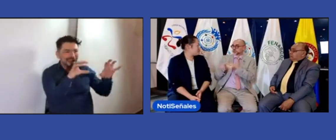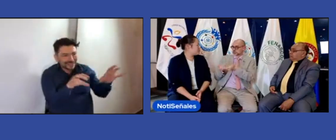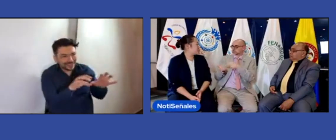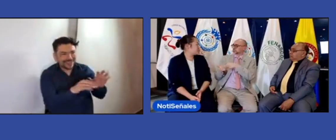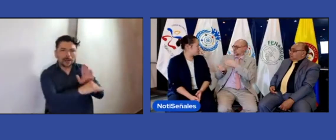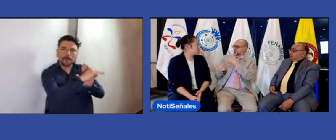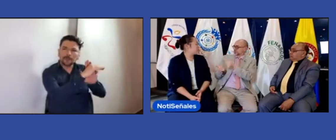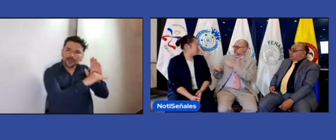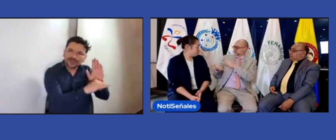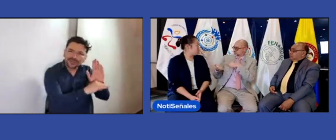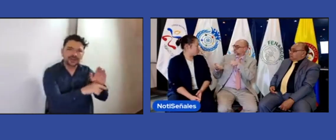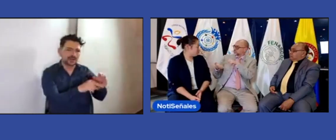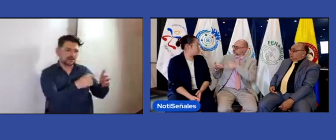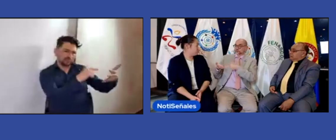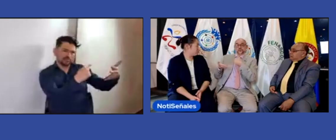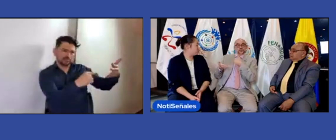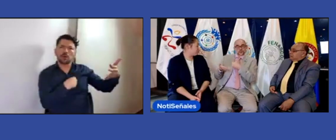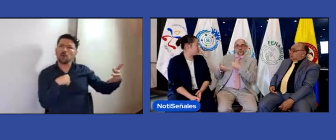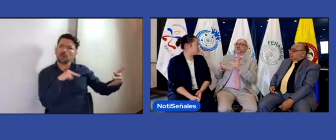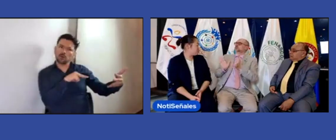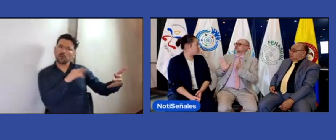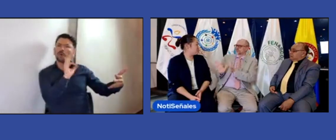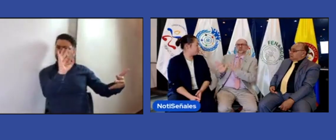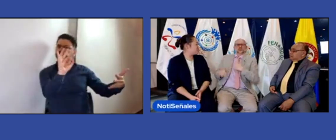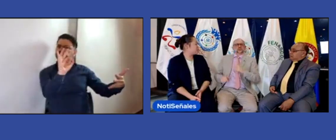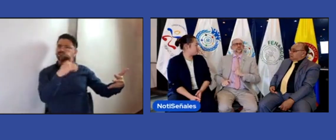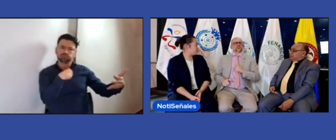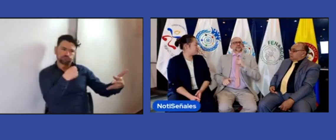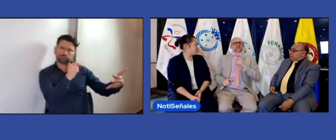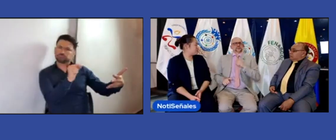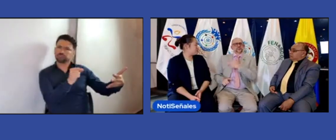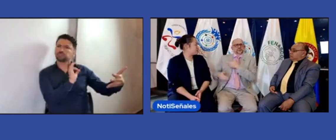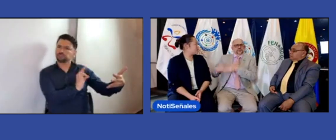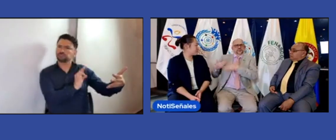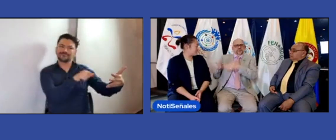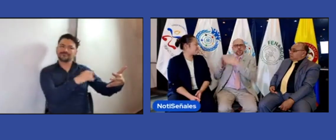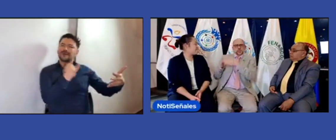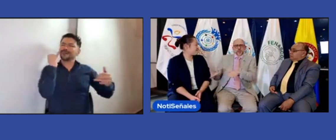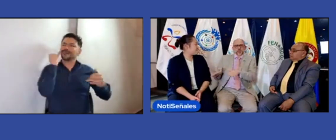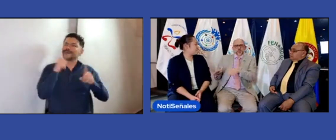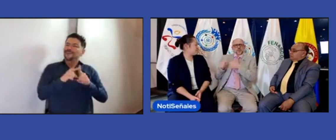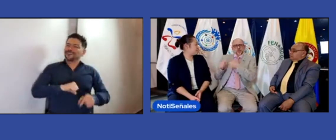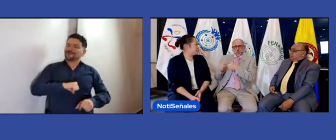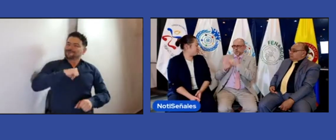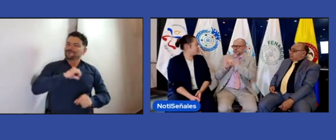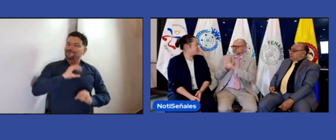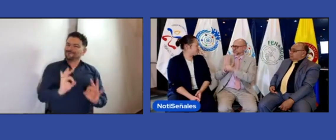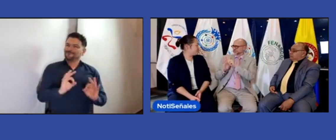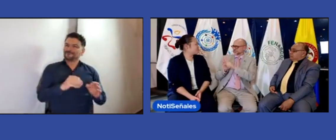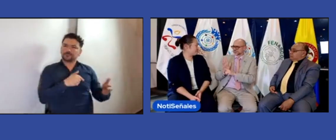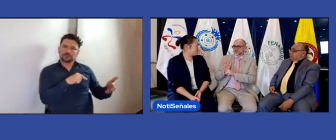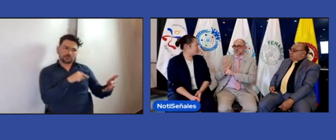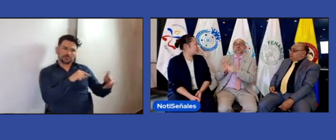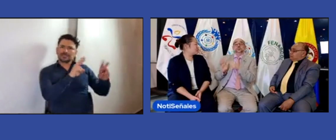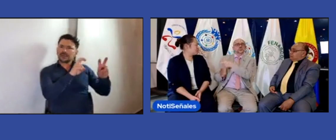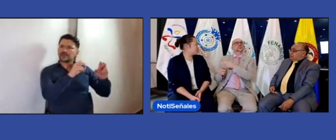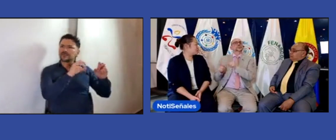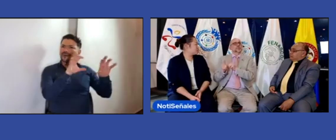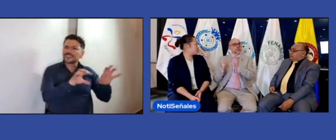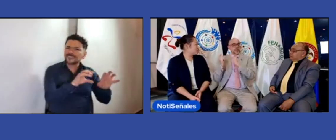acciones que ellos están haciendo. De hecho, ellos tienen sus propios estatutos, tienen su propia organización y esa